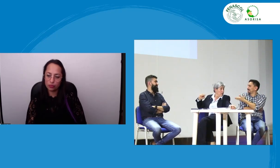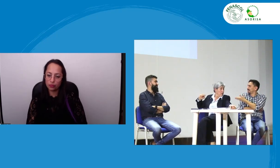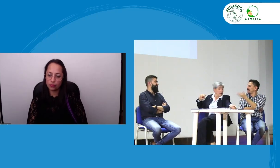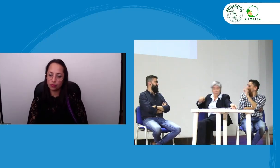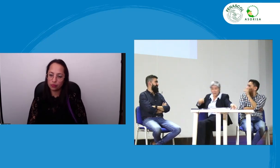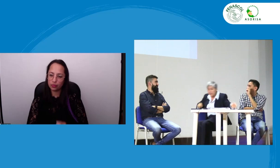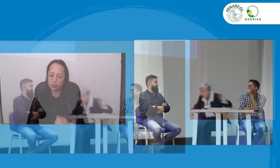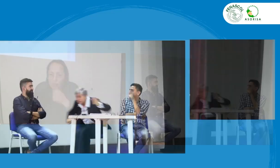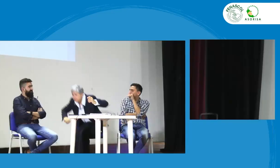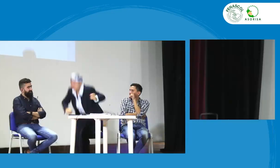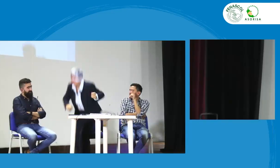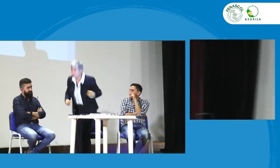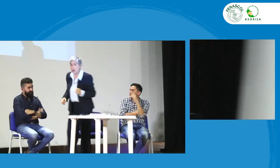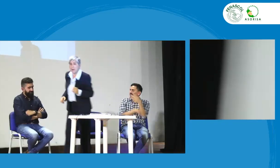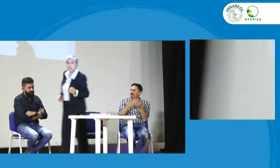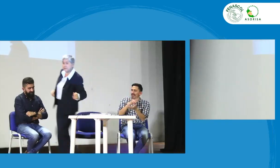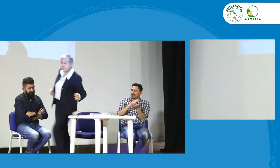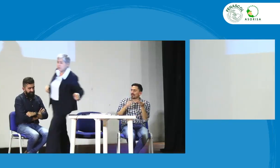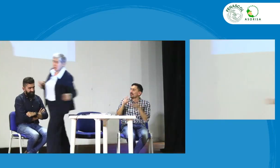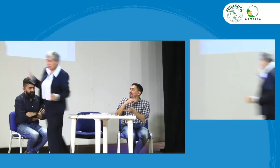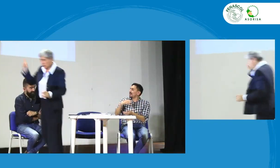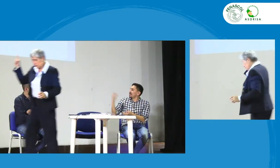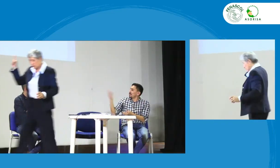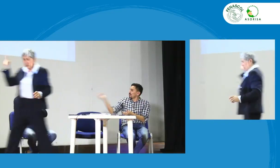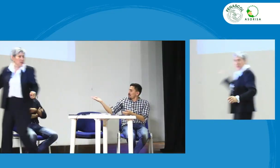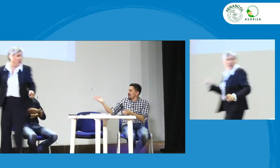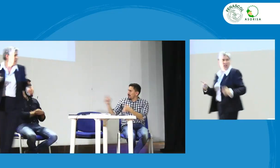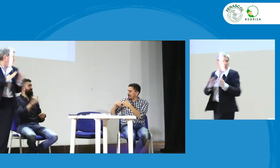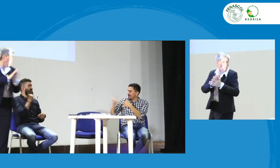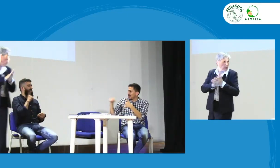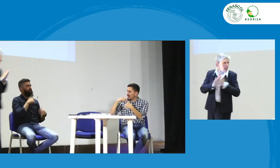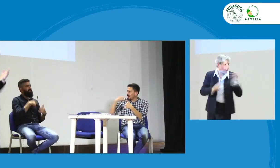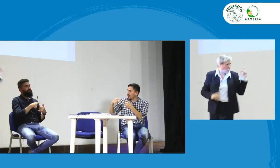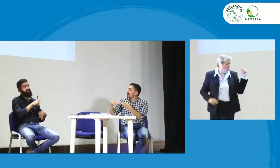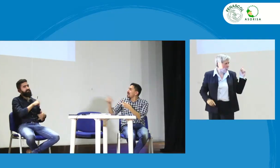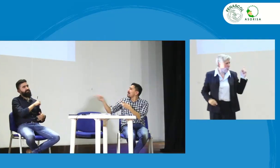wow creo que tienes muchas preguntas ¿me regalas unido para ti?